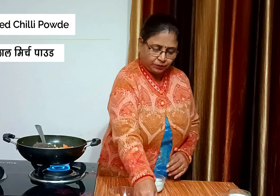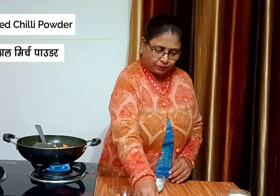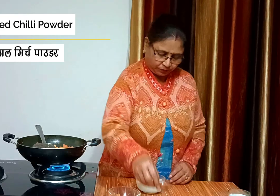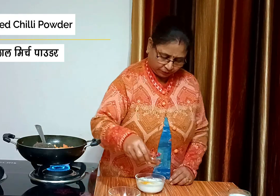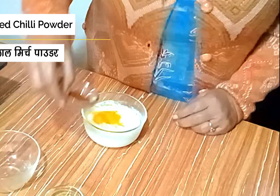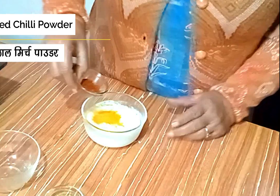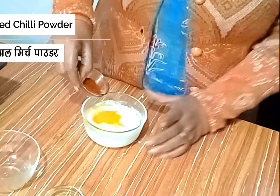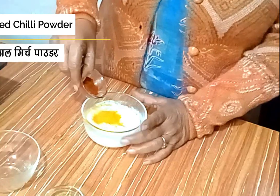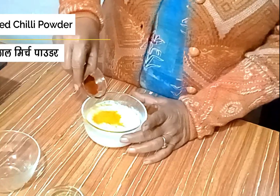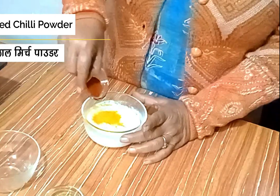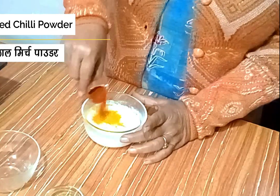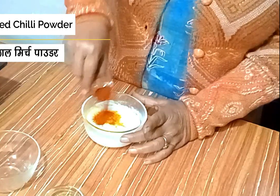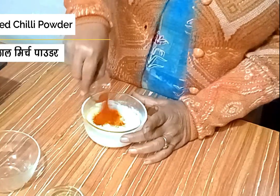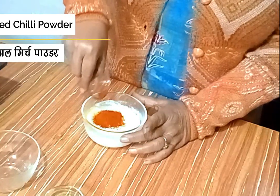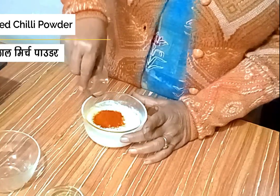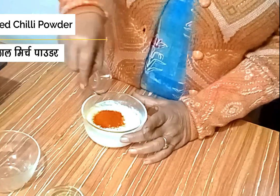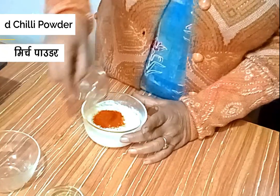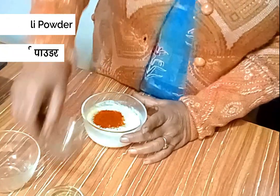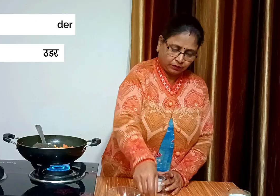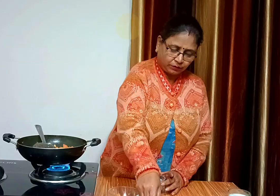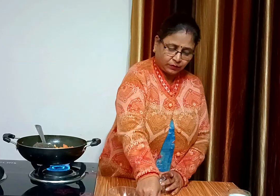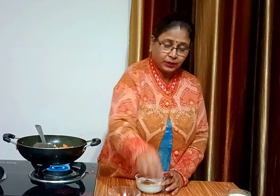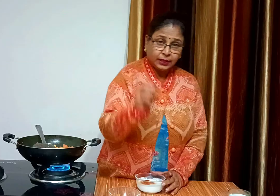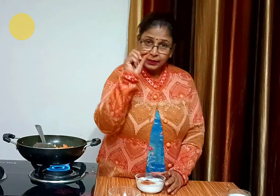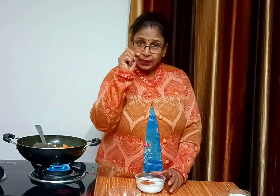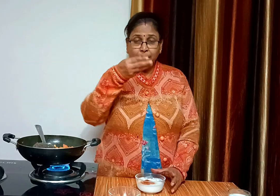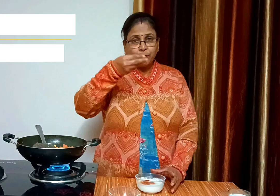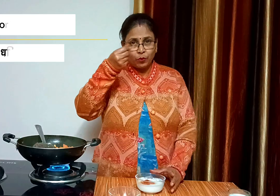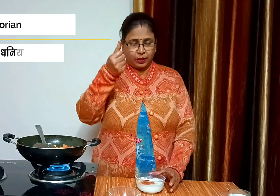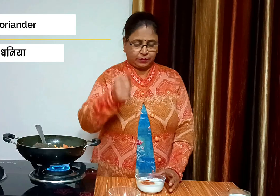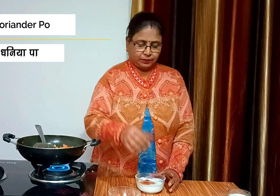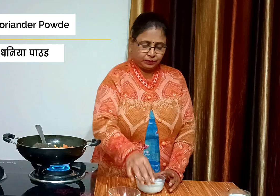देर चमच धनिया पाउडर